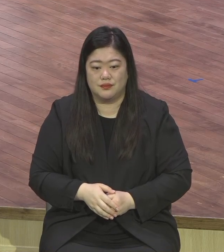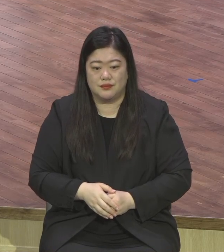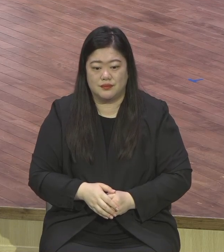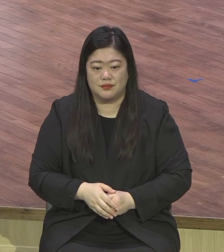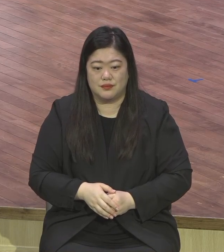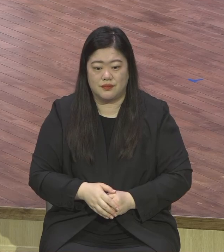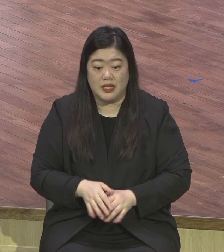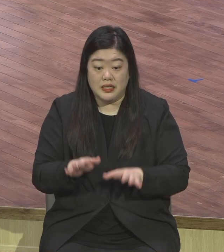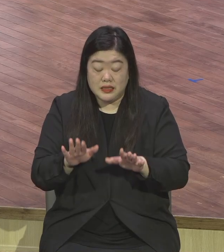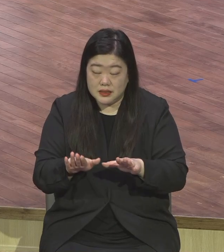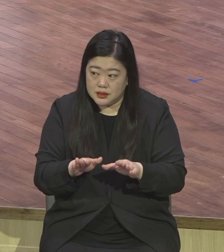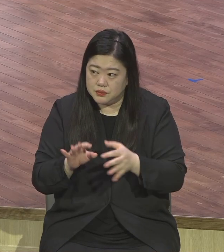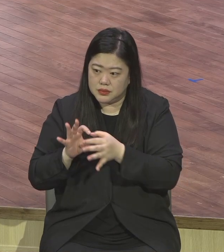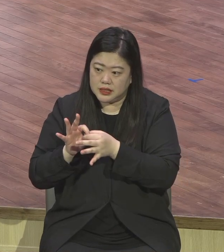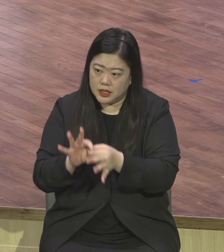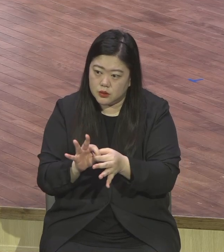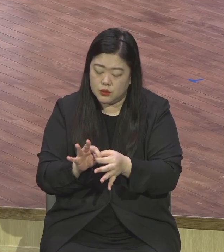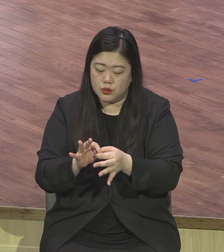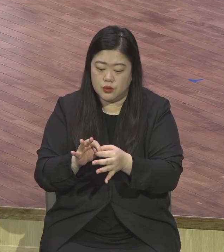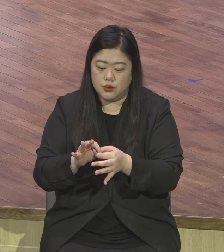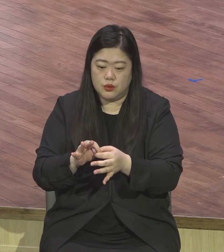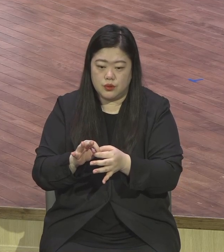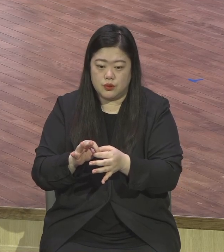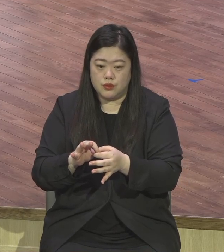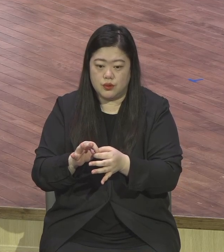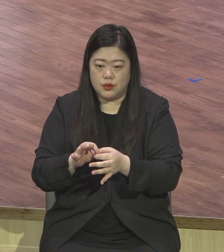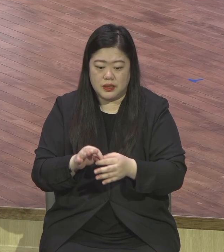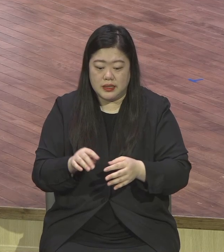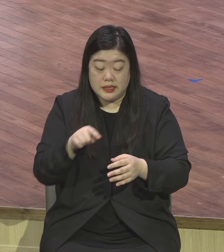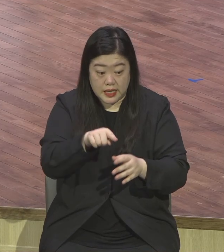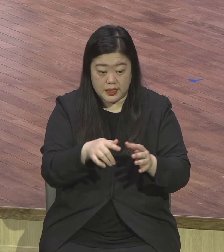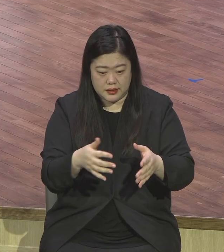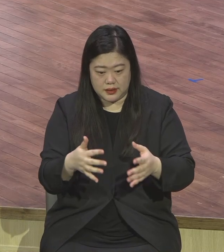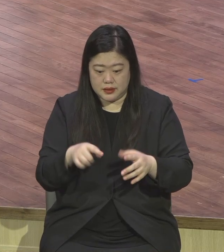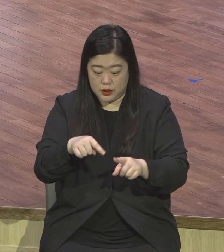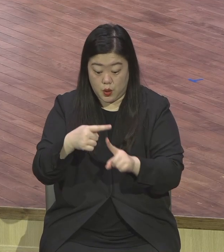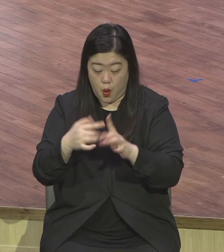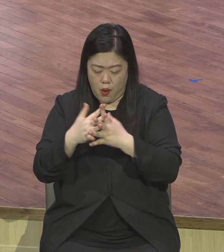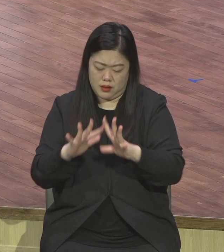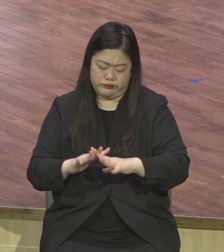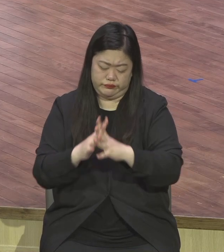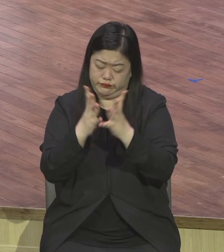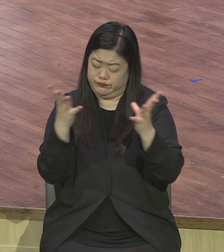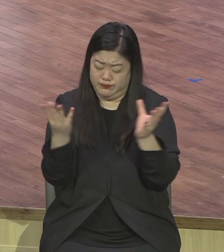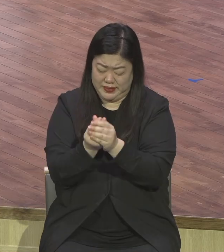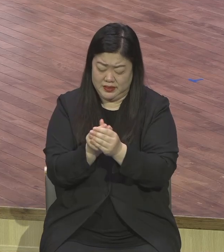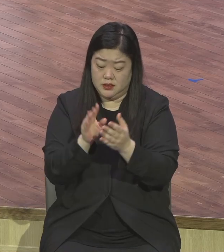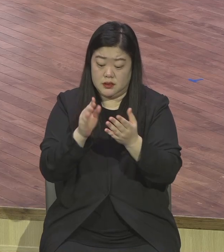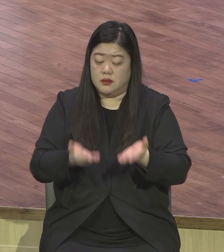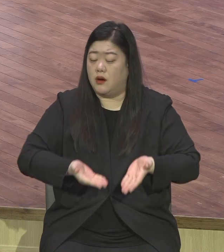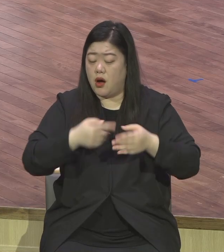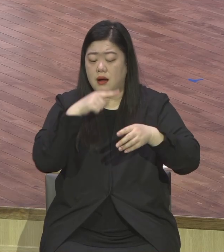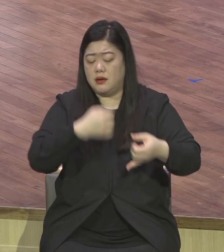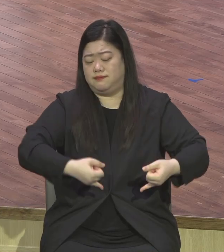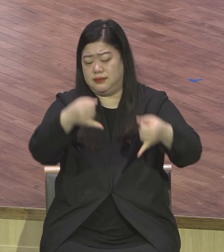구체적으로 진행되고 어떻게 할 거죠. 전에 하던 캠프하고 다릅니다. 이제는 완전히 다릅니다. 시스템을 완전히 그